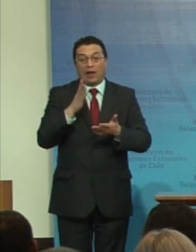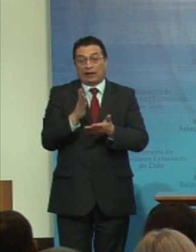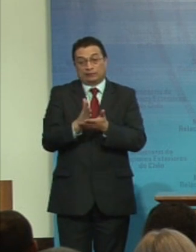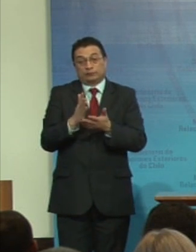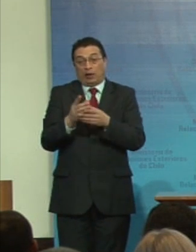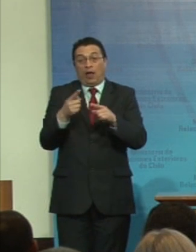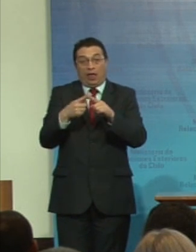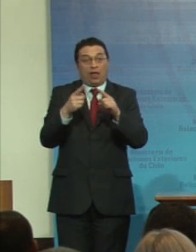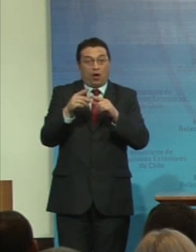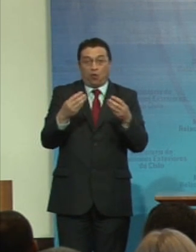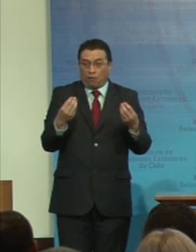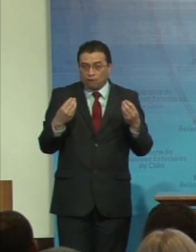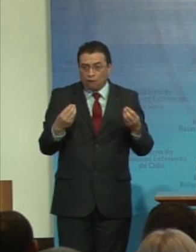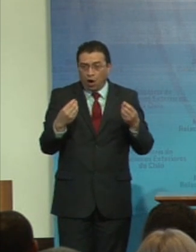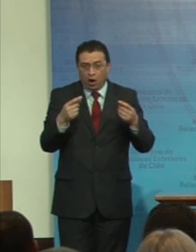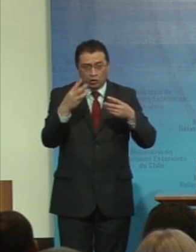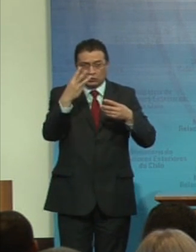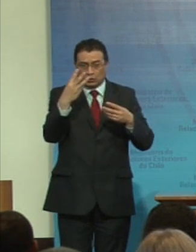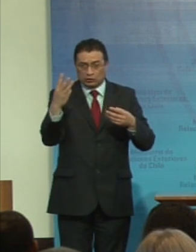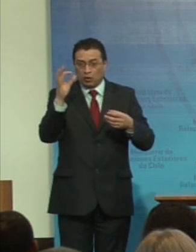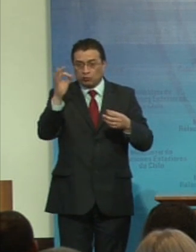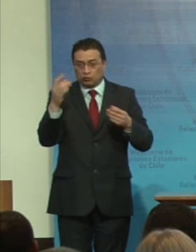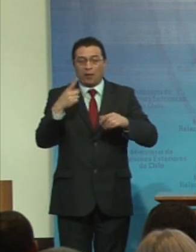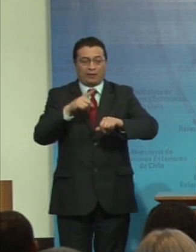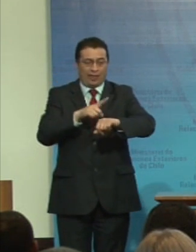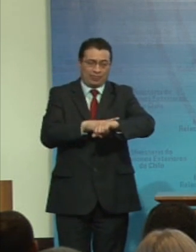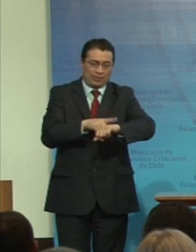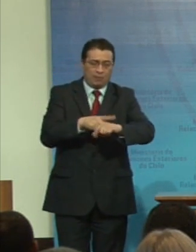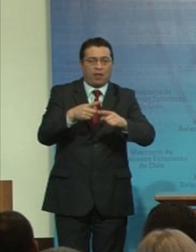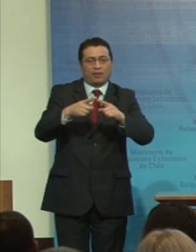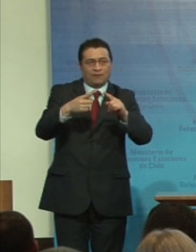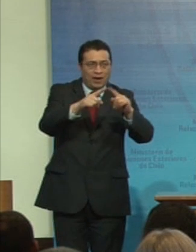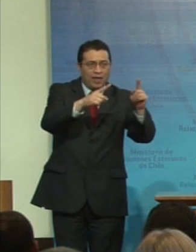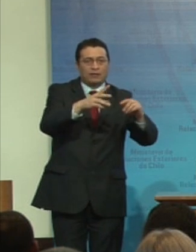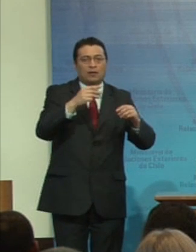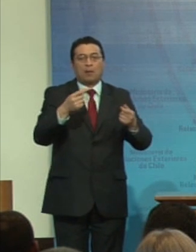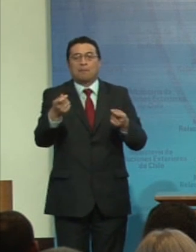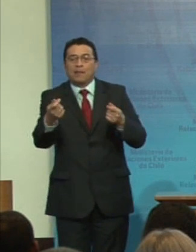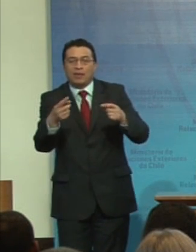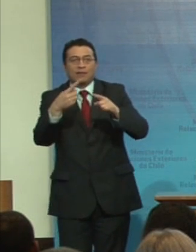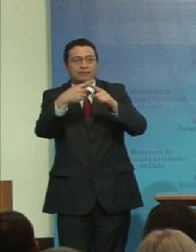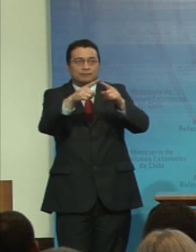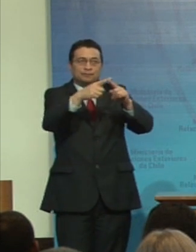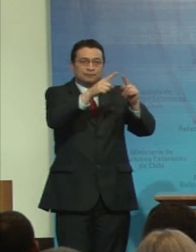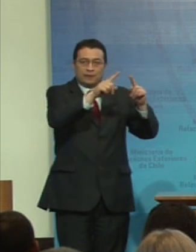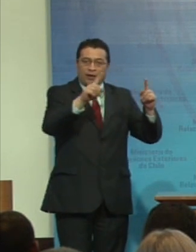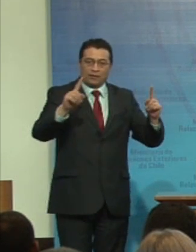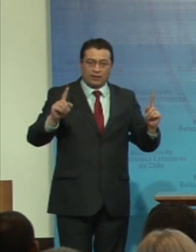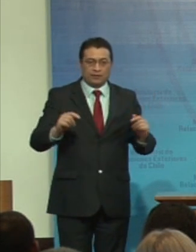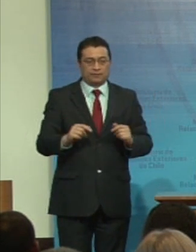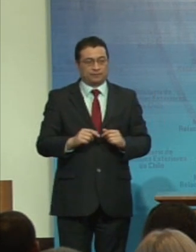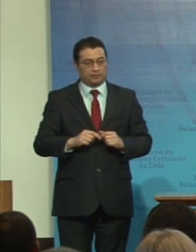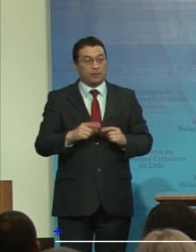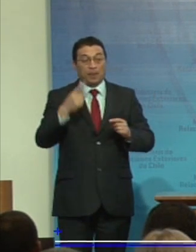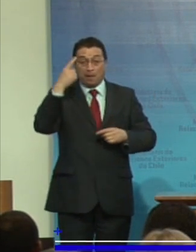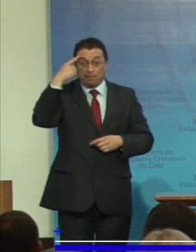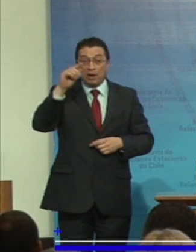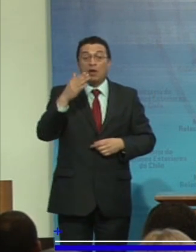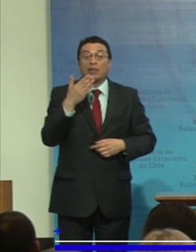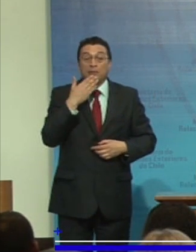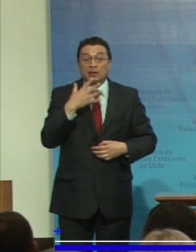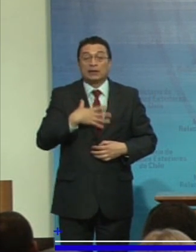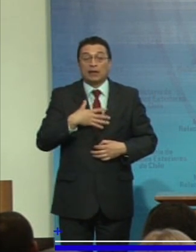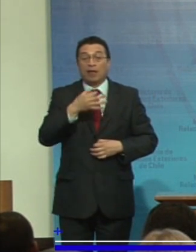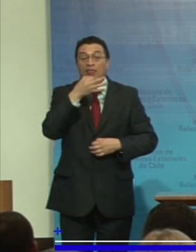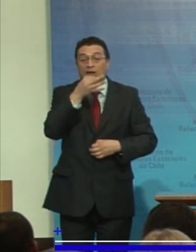naturales que hay en cuanto a los tiempos, en cuanto a los recursos dedicados. Pero también quiero